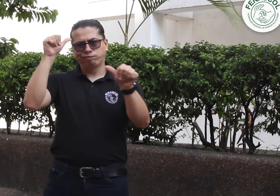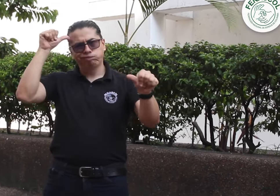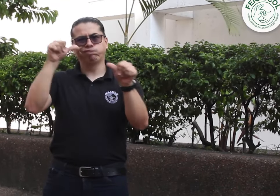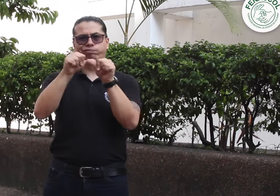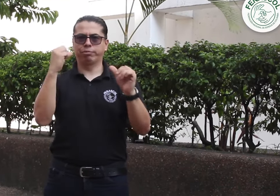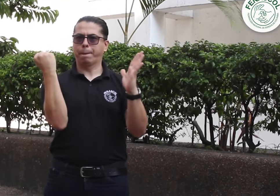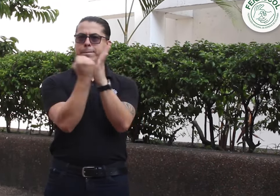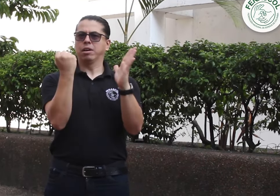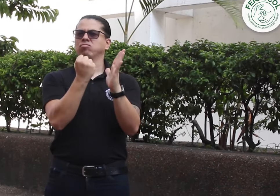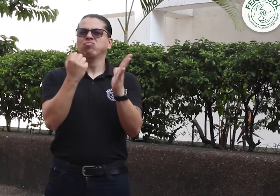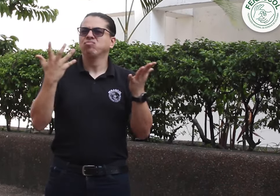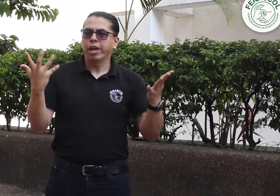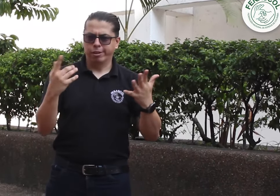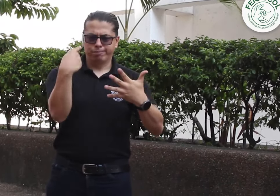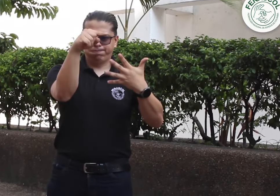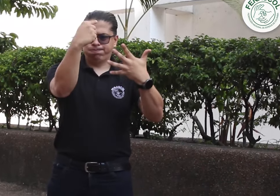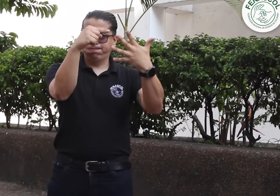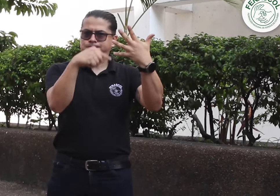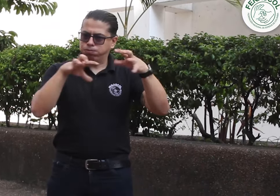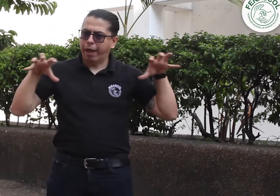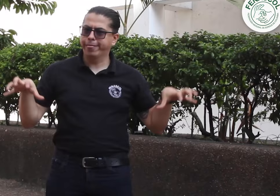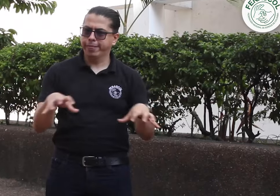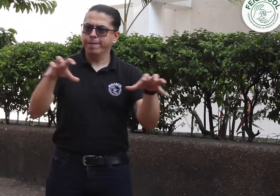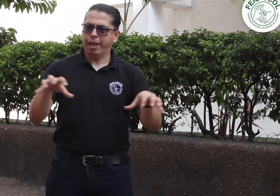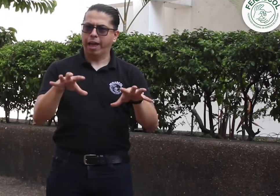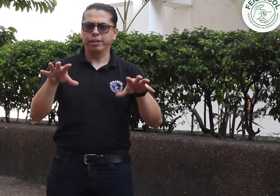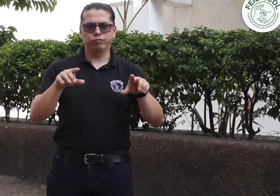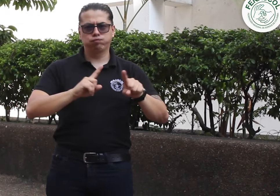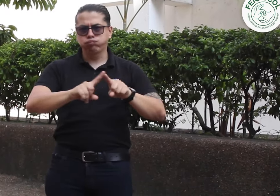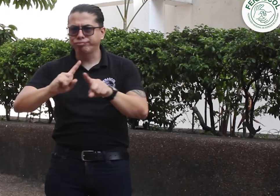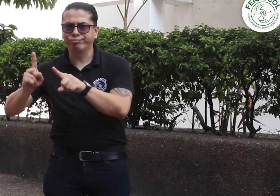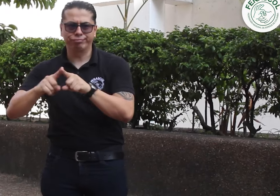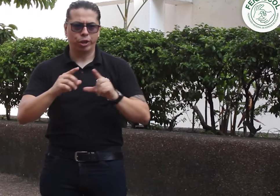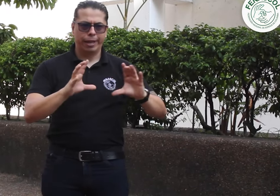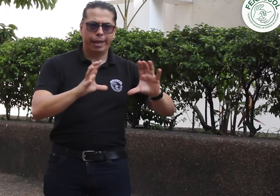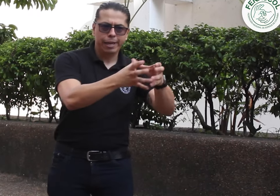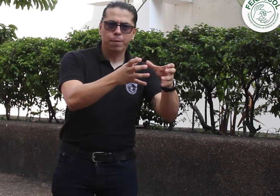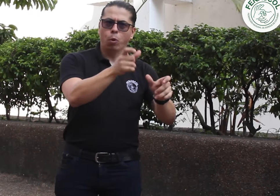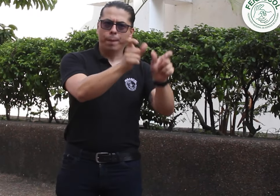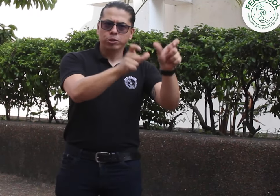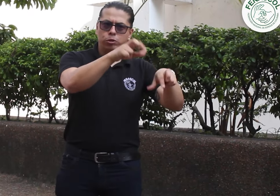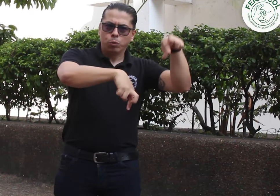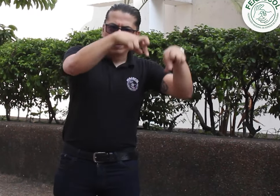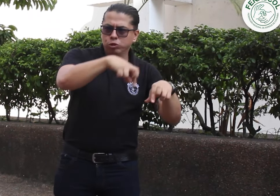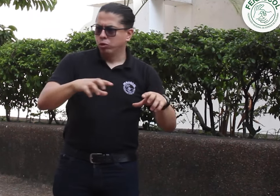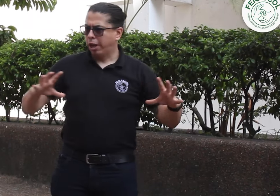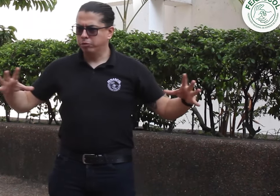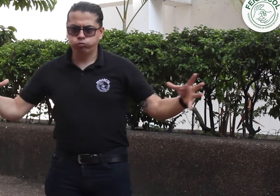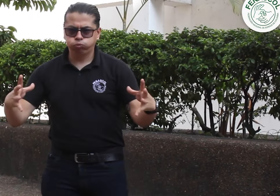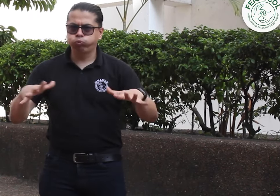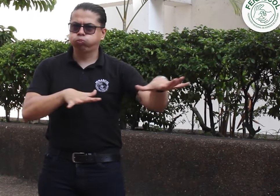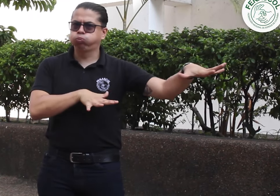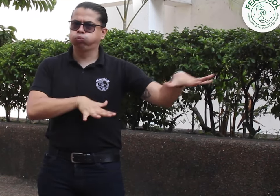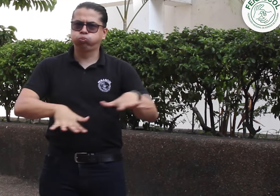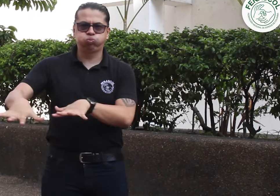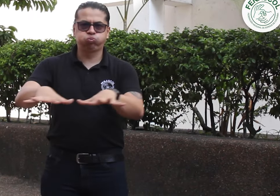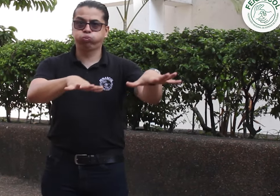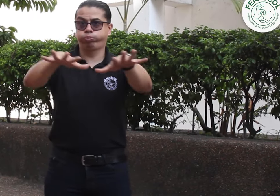profesionales de la Subdirección que fortalecieron el movimiento asociativo, lo cual da un derrotero positivo para continuar en pro de una